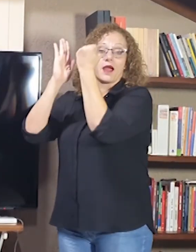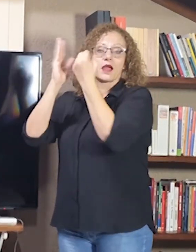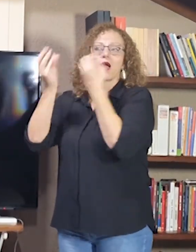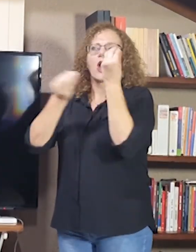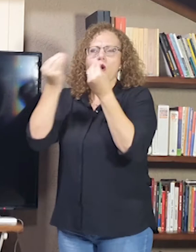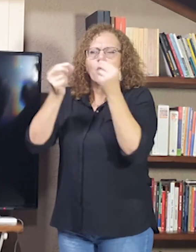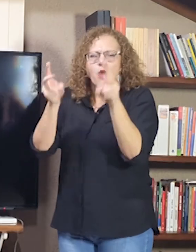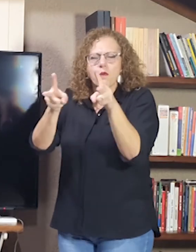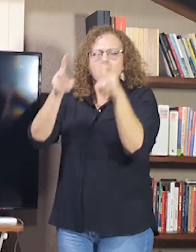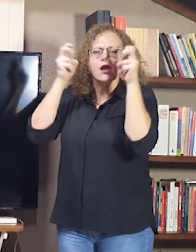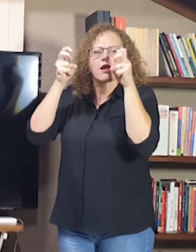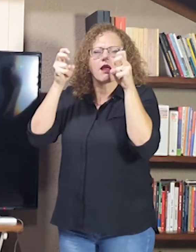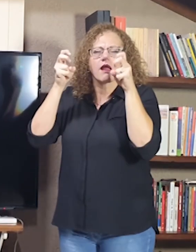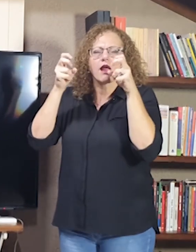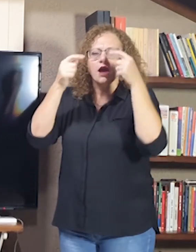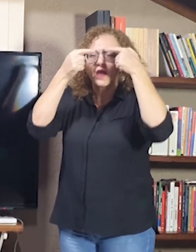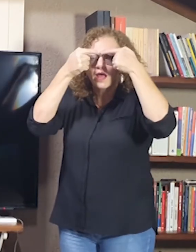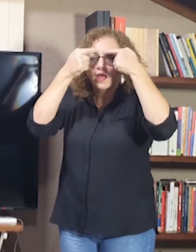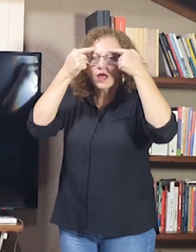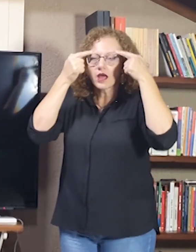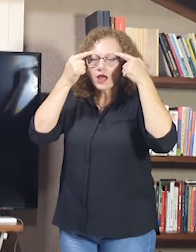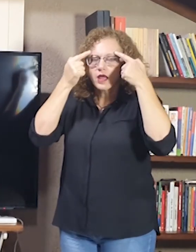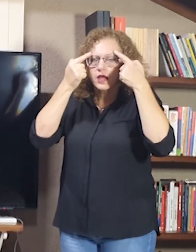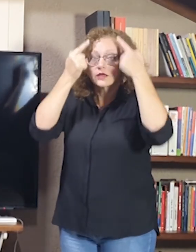é percebida pela expressão.